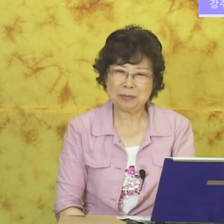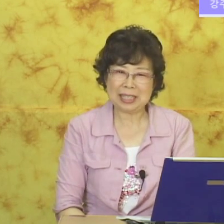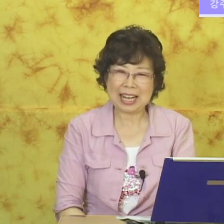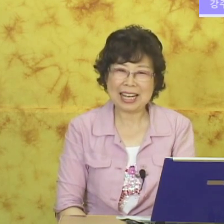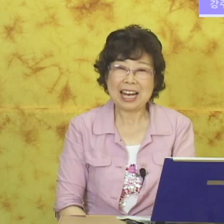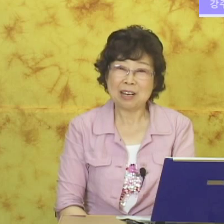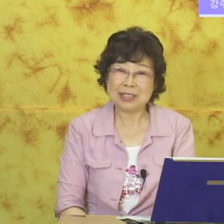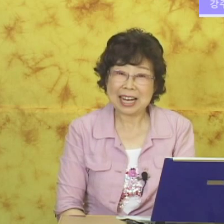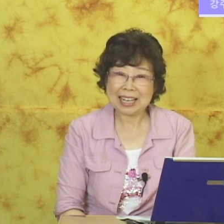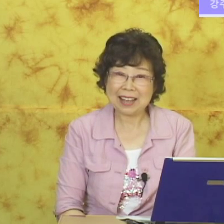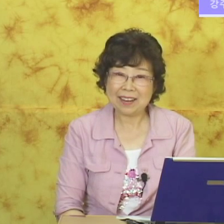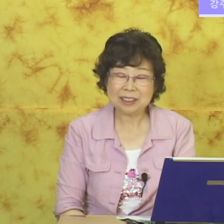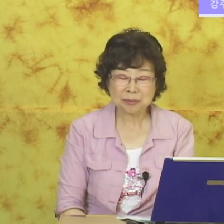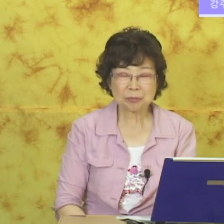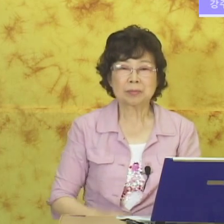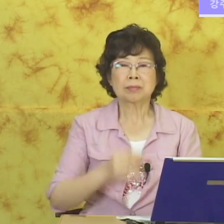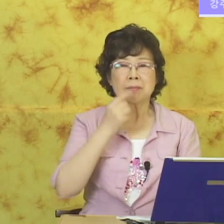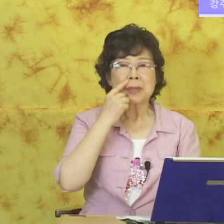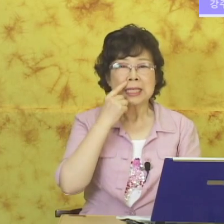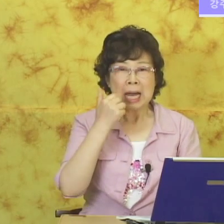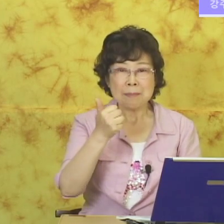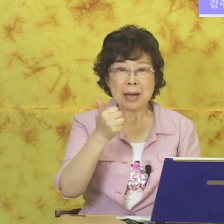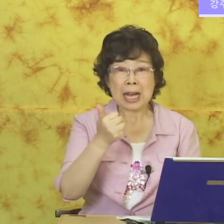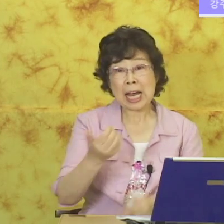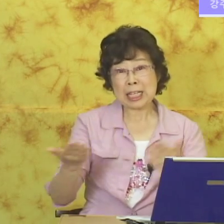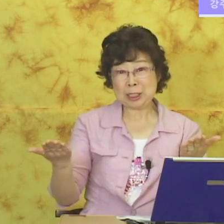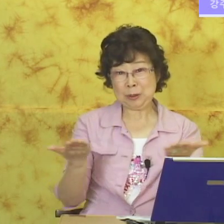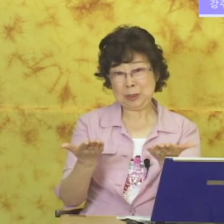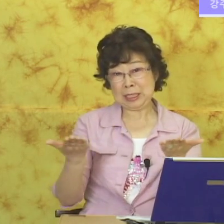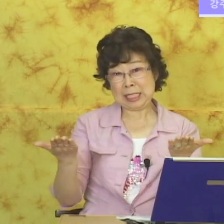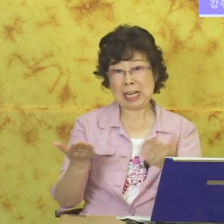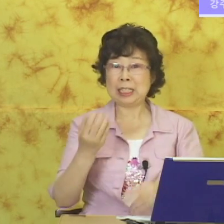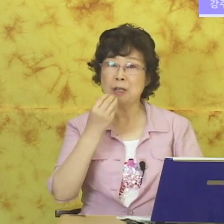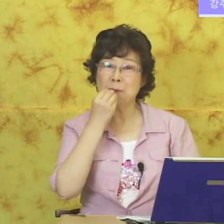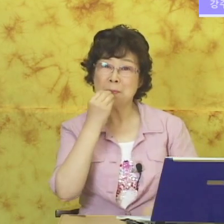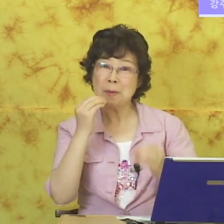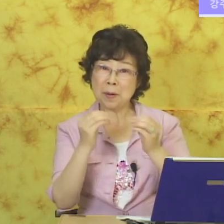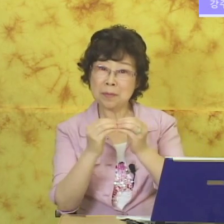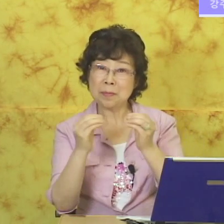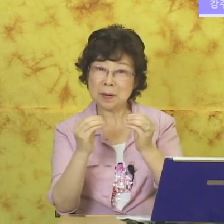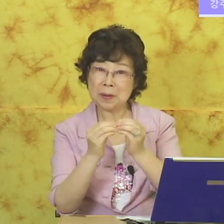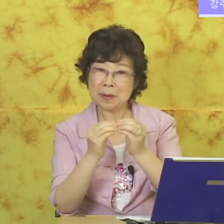습니다. 한번 더 할까요. 아빠가 출근할 때 뽀뽀뽀.